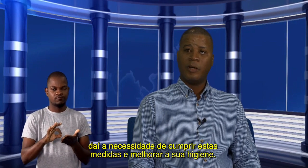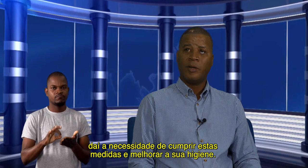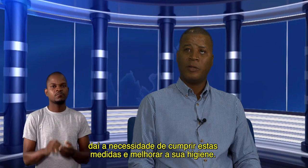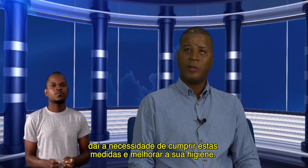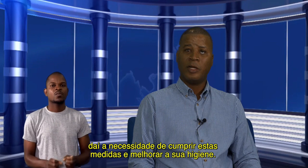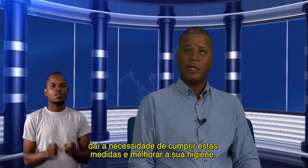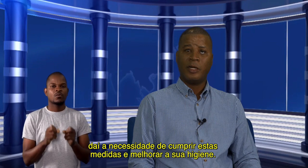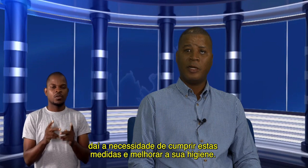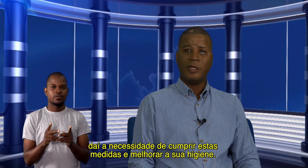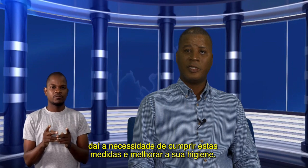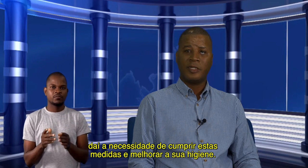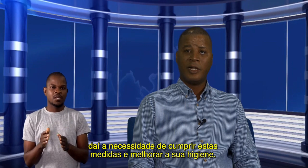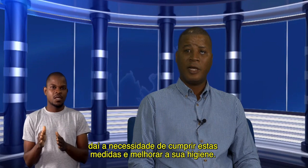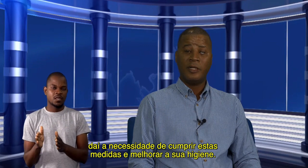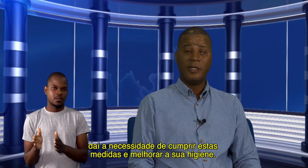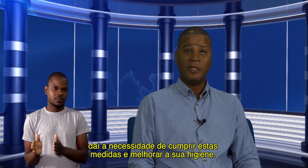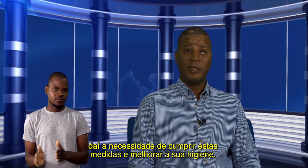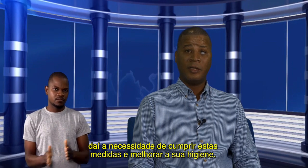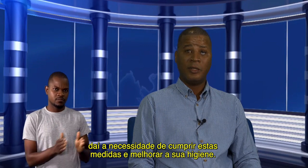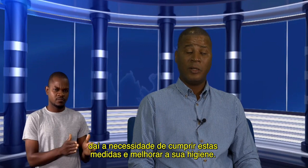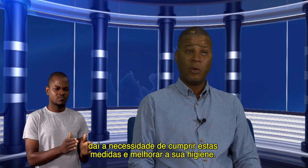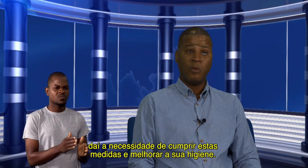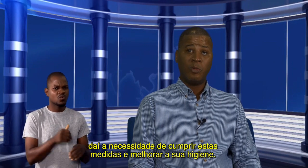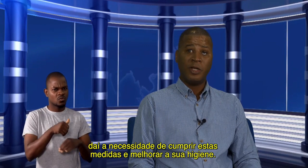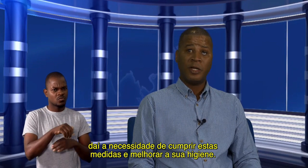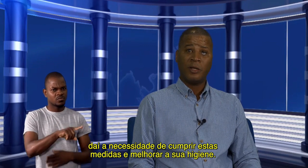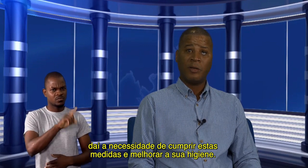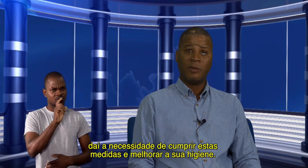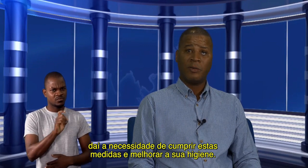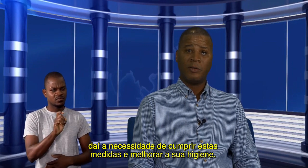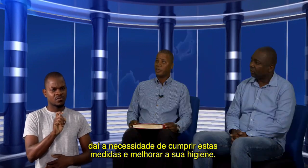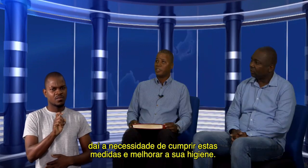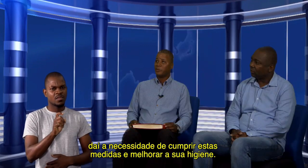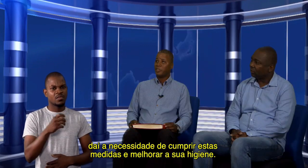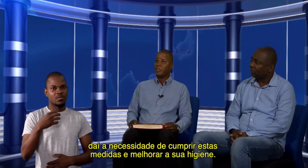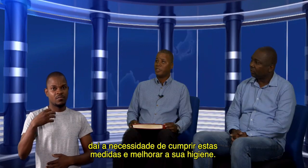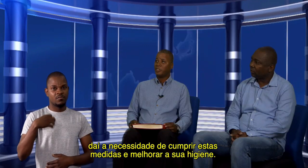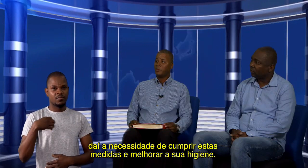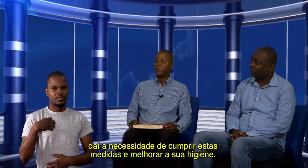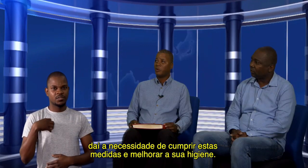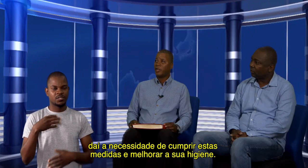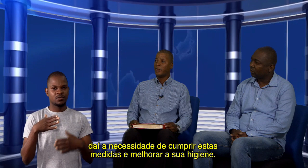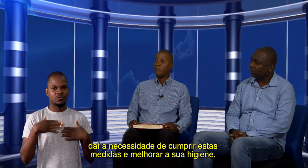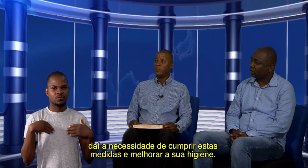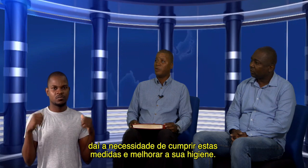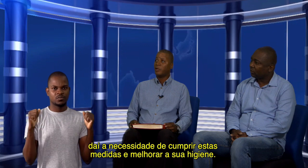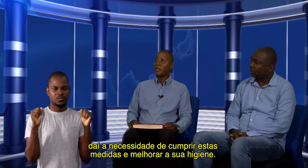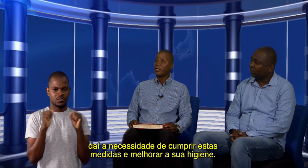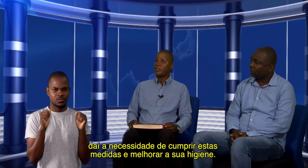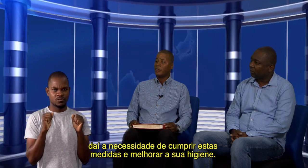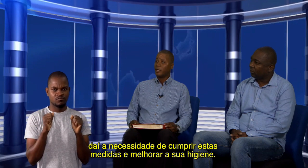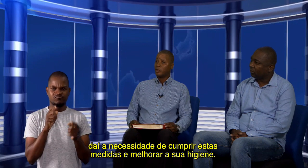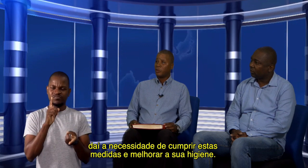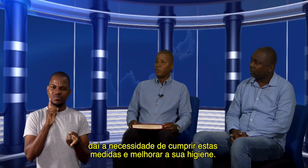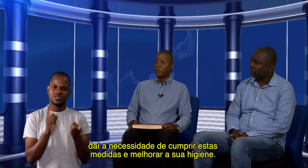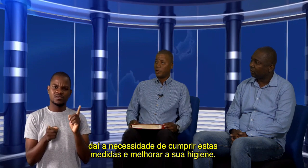a necessidade de cumprirem com essas medidas e procurarem ainda melhorar a sua própria